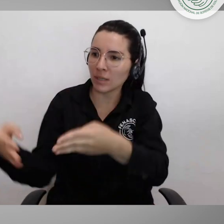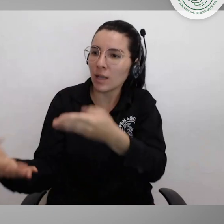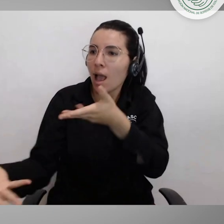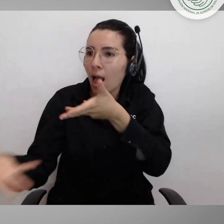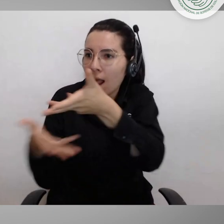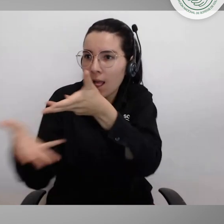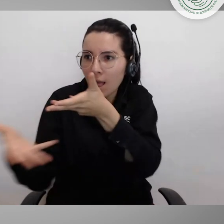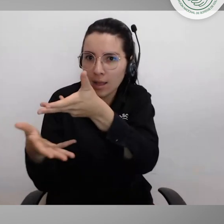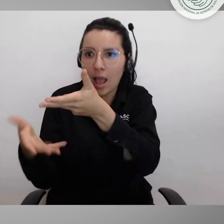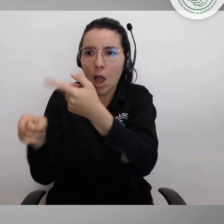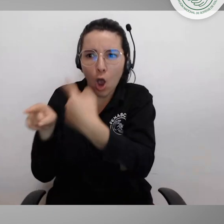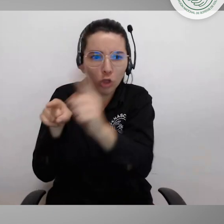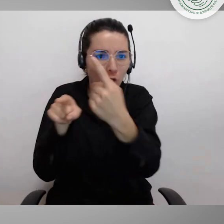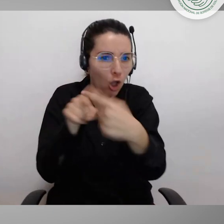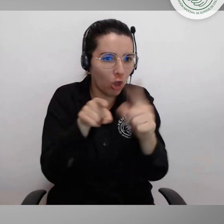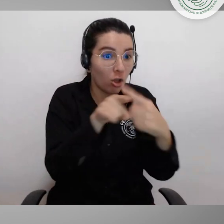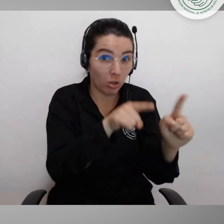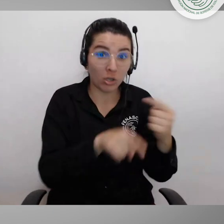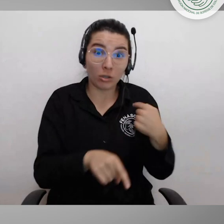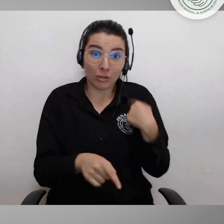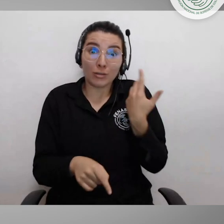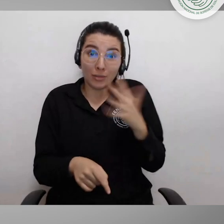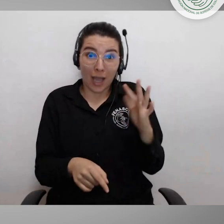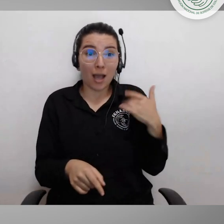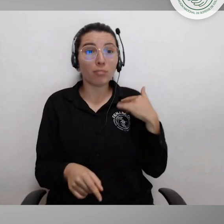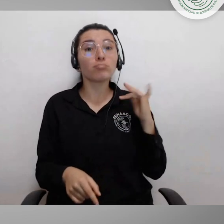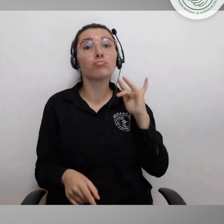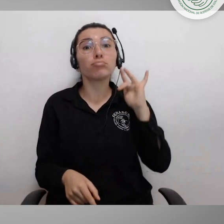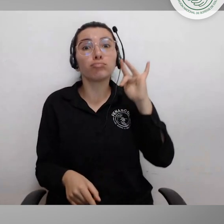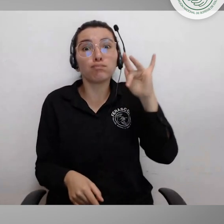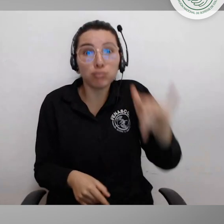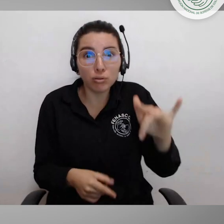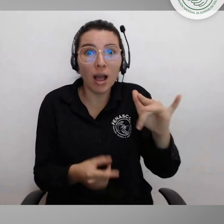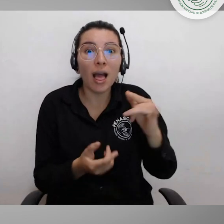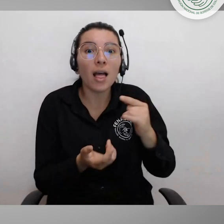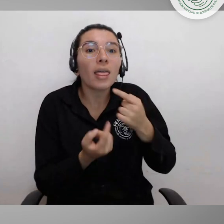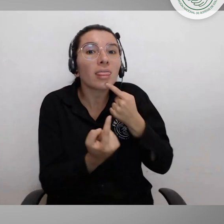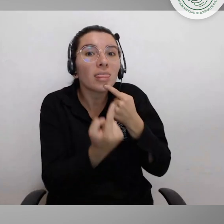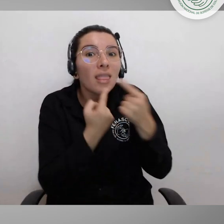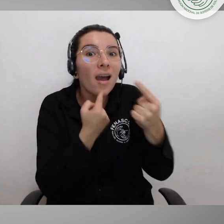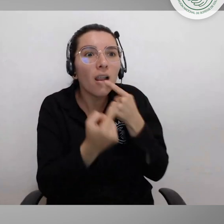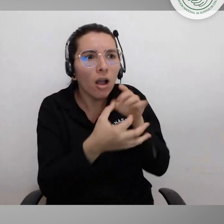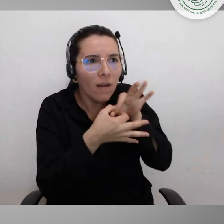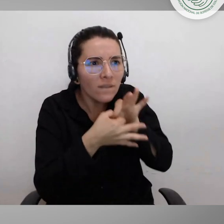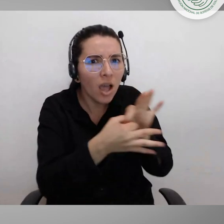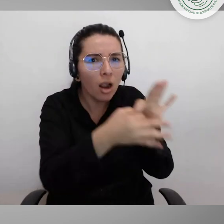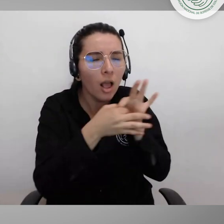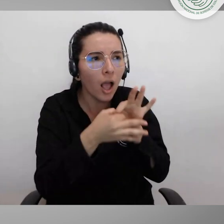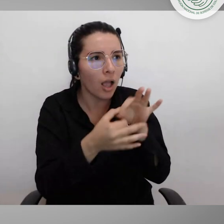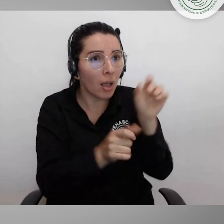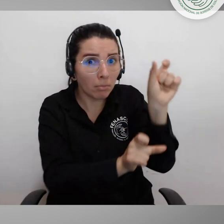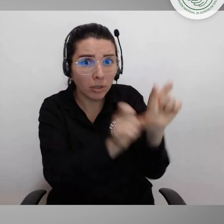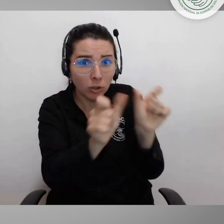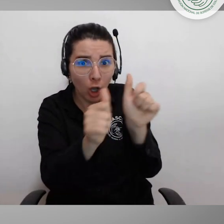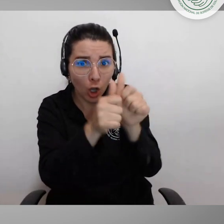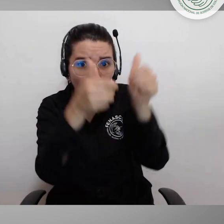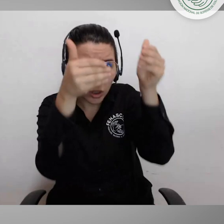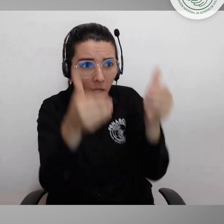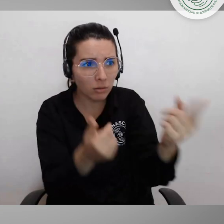LGBTIQ+. Ha sido importante porque he podido, en los diálogos vinculantes a los que he podido